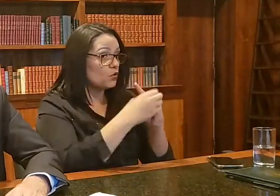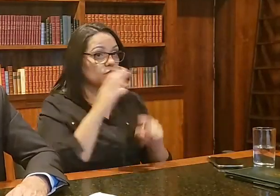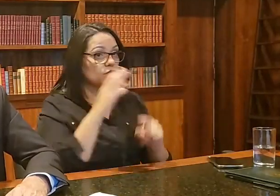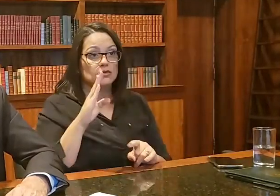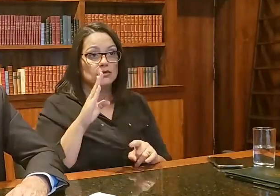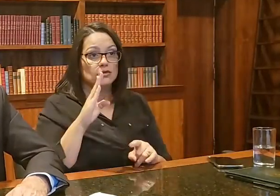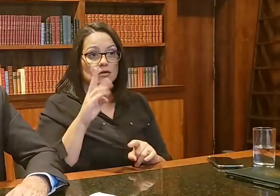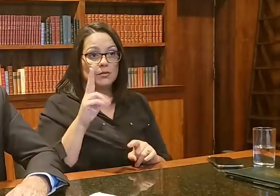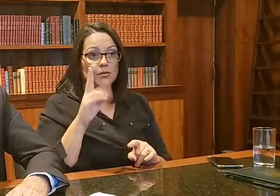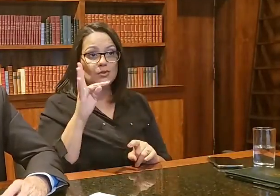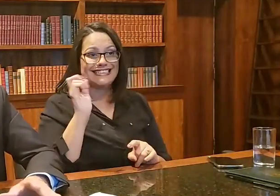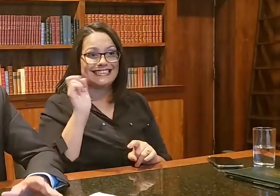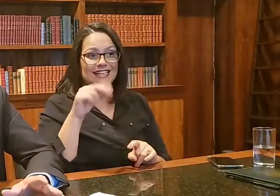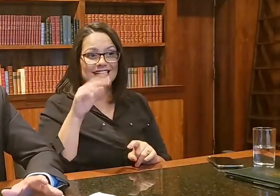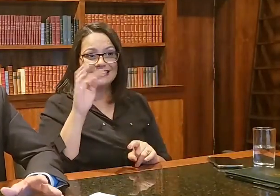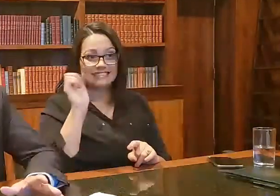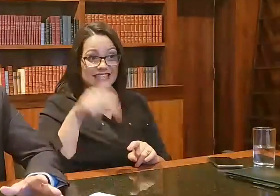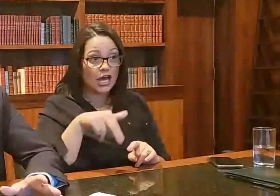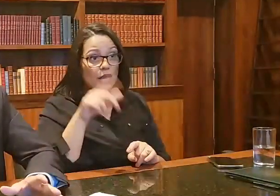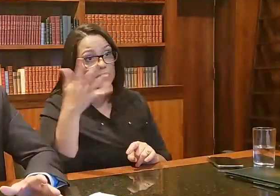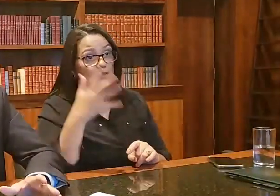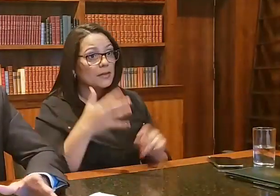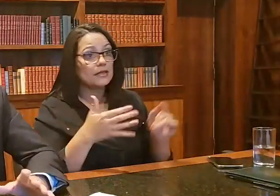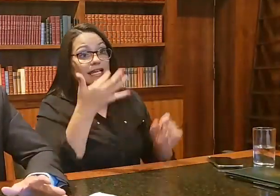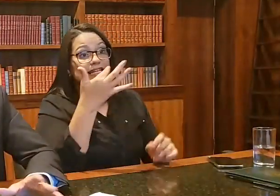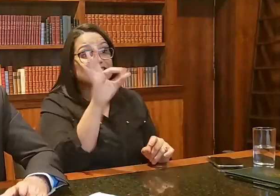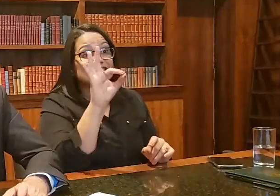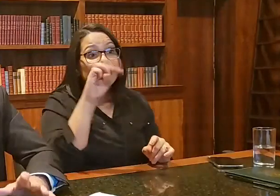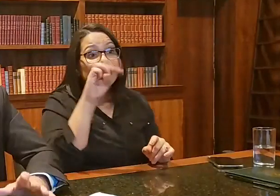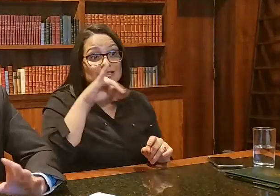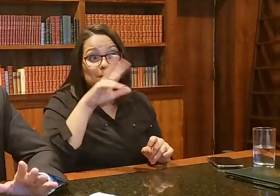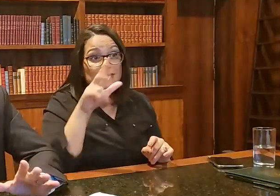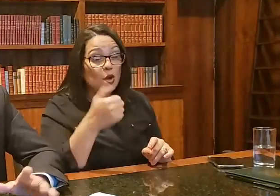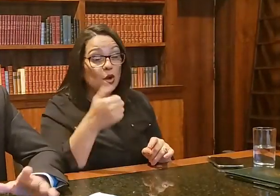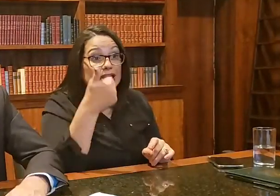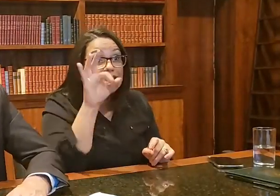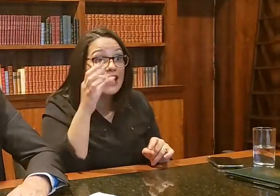mais 5 também em Butantan. Então vai chegar 10 milhões por semana aproximadamente